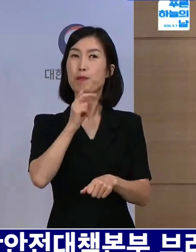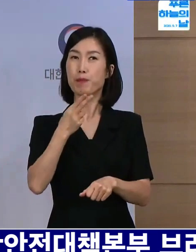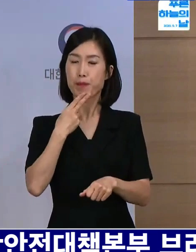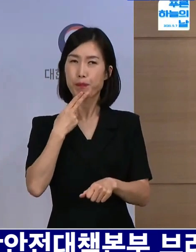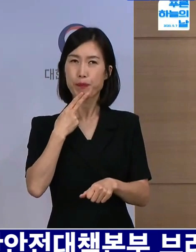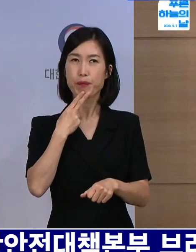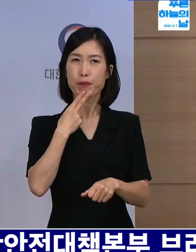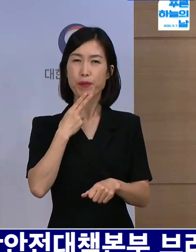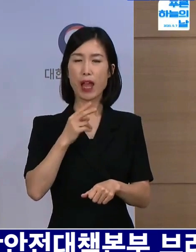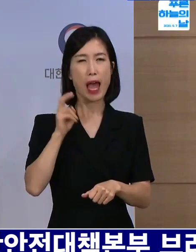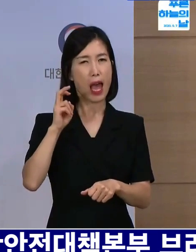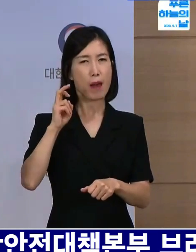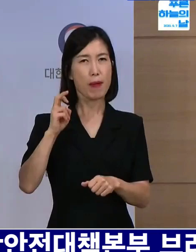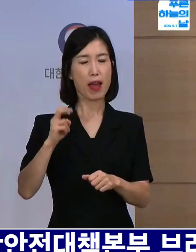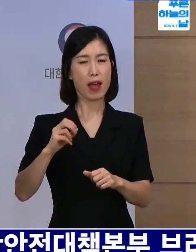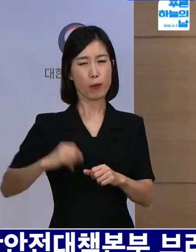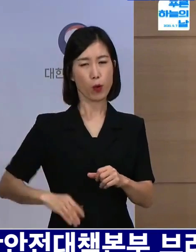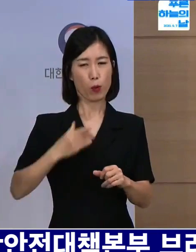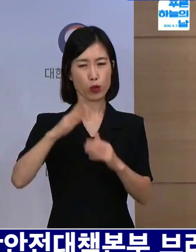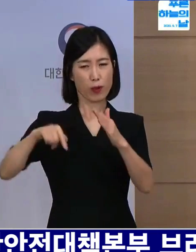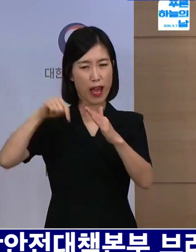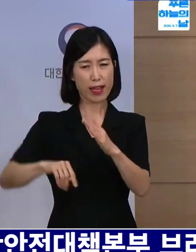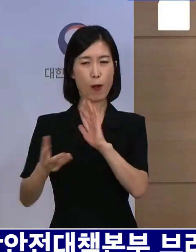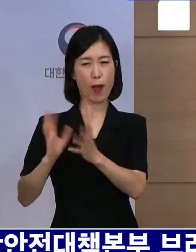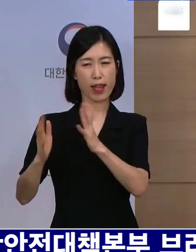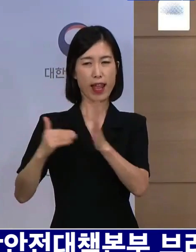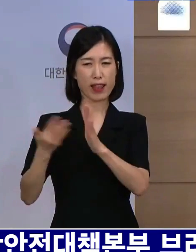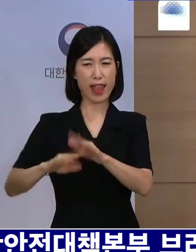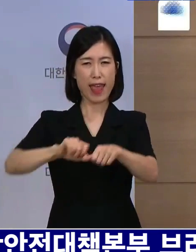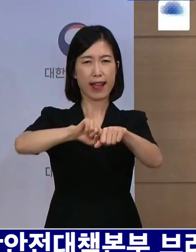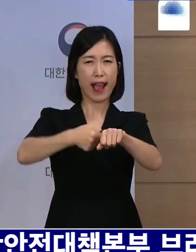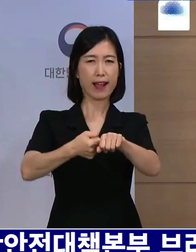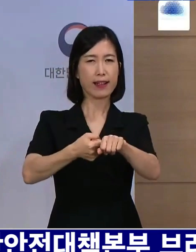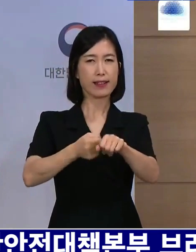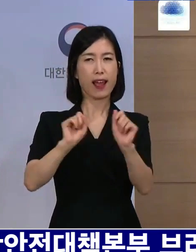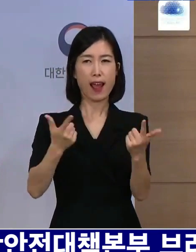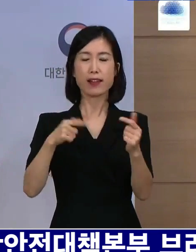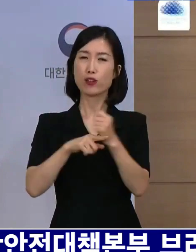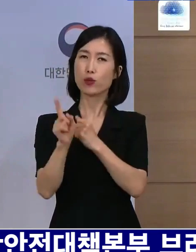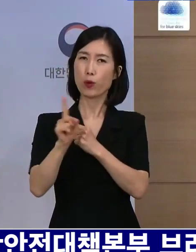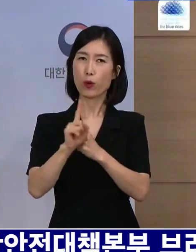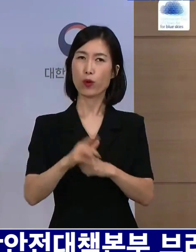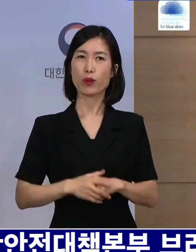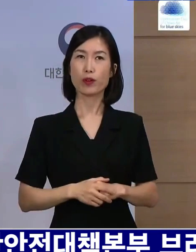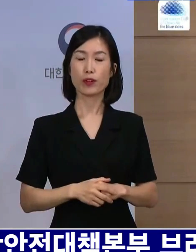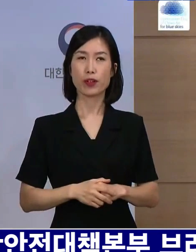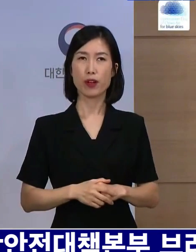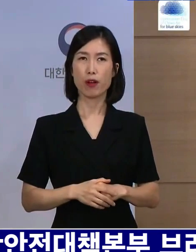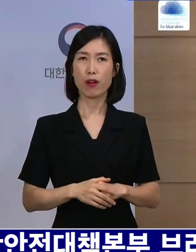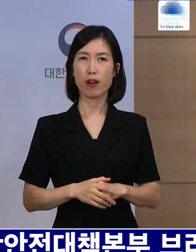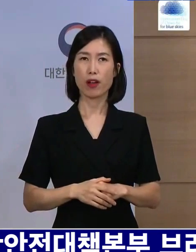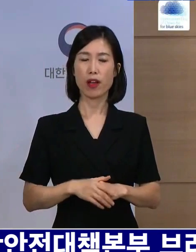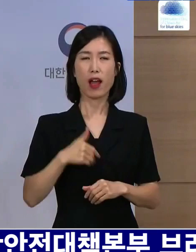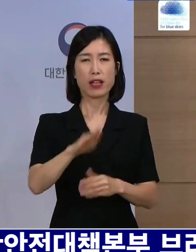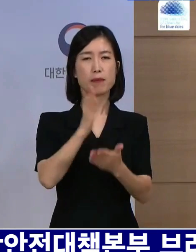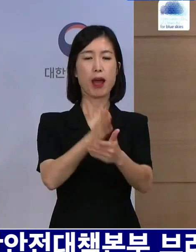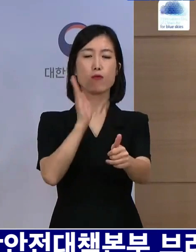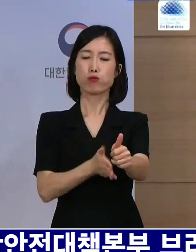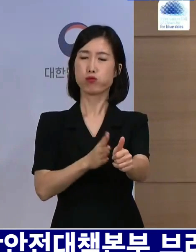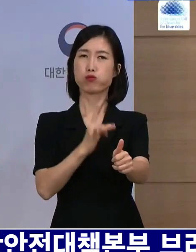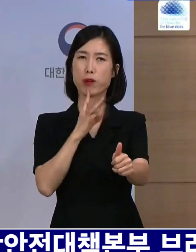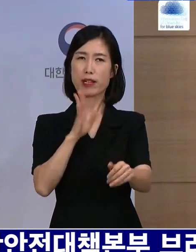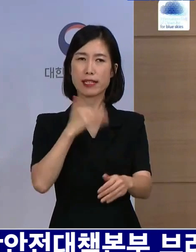검토를 했는데 최종적으로 담기지 않은 것인지 아니면 검토 자체가 없었는지 그 이유가 정확하게 무엇인지